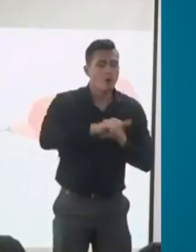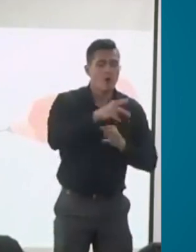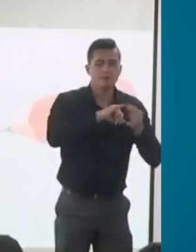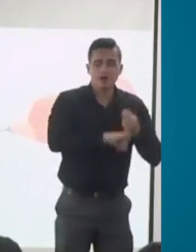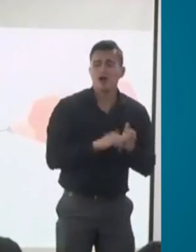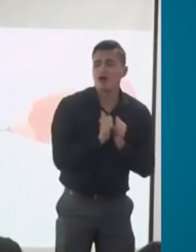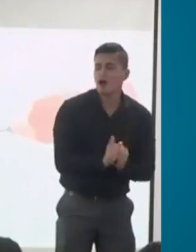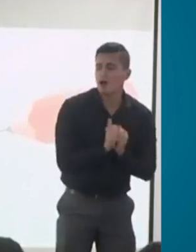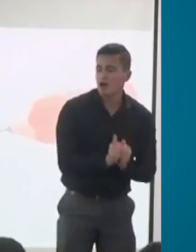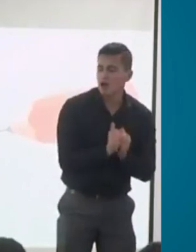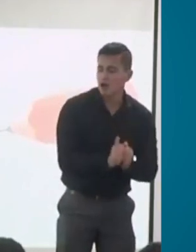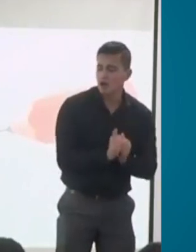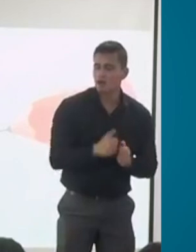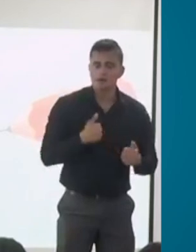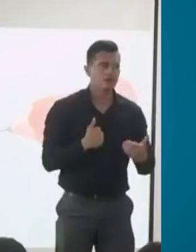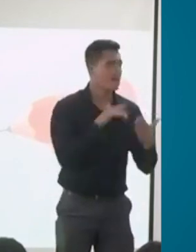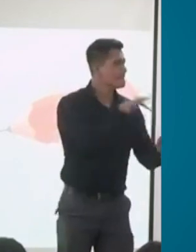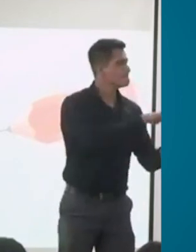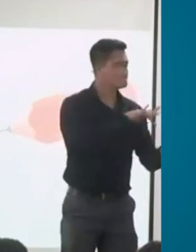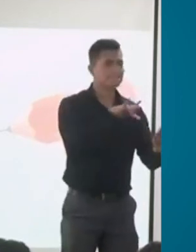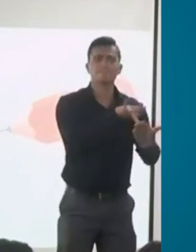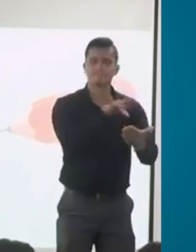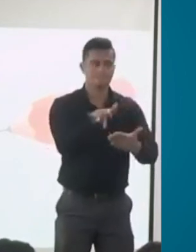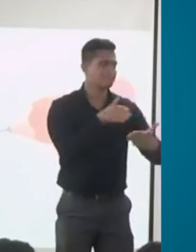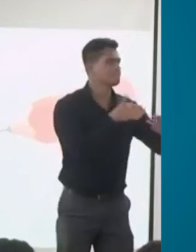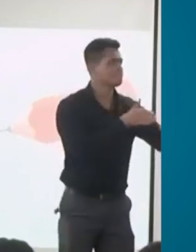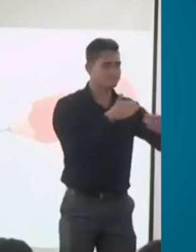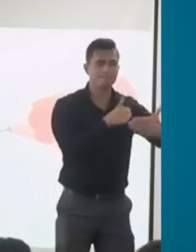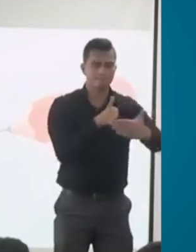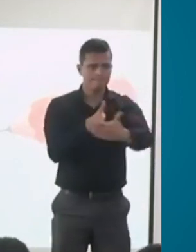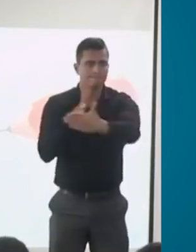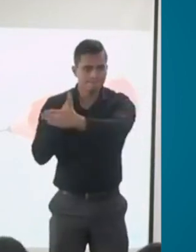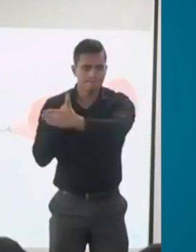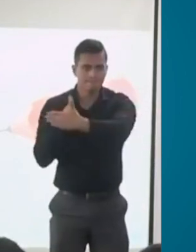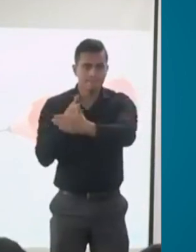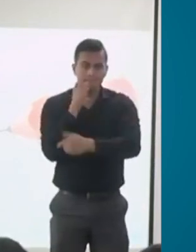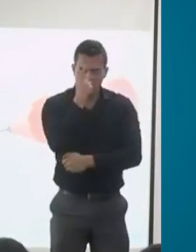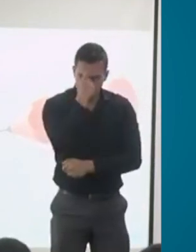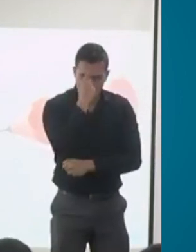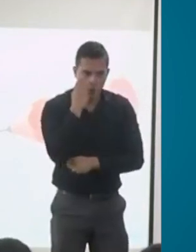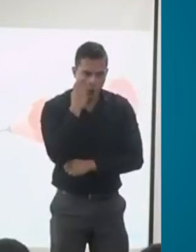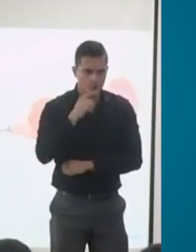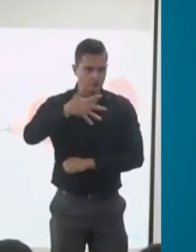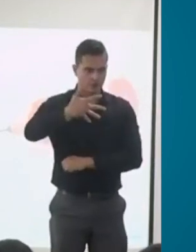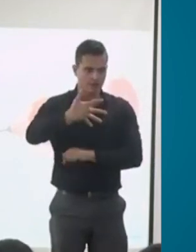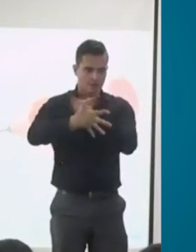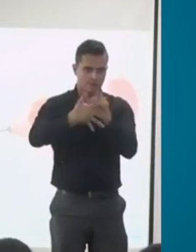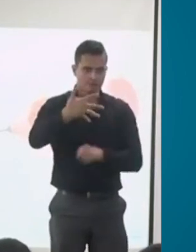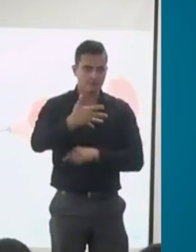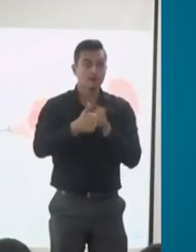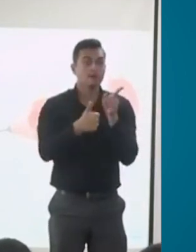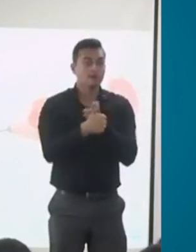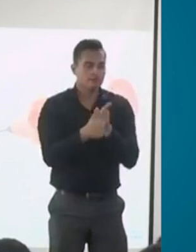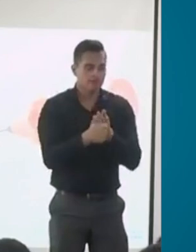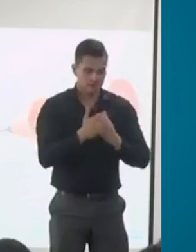en las actividades de la vida diaria. Pero sabiendo que solo mido cinco cosas. Cuidado personal, aprendizaje,